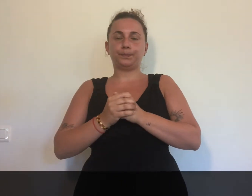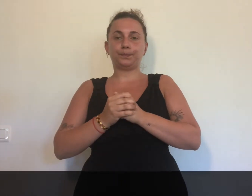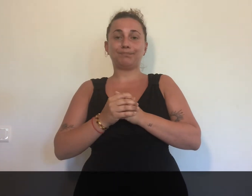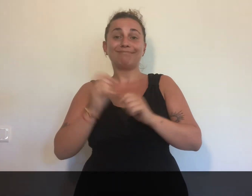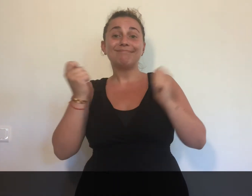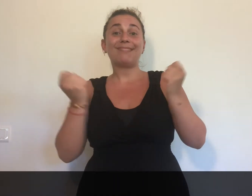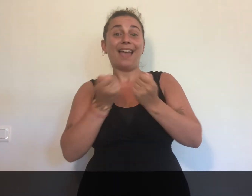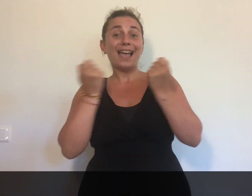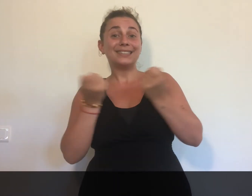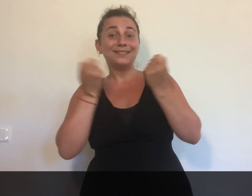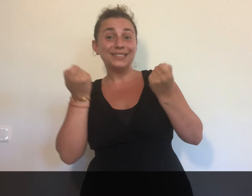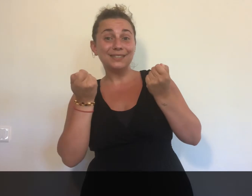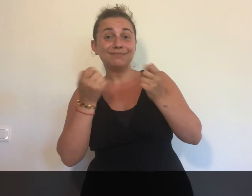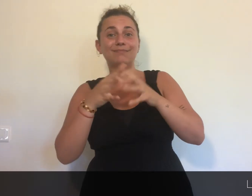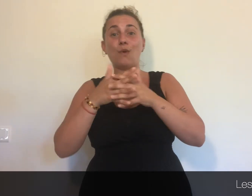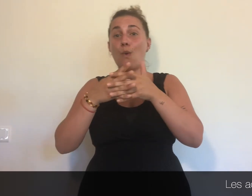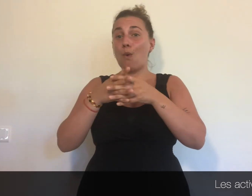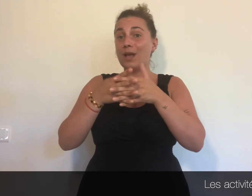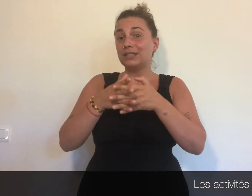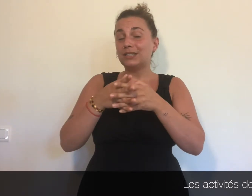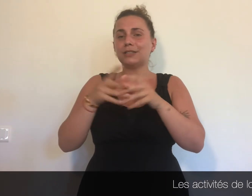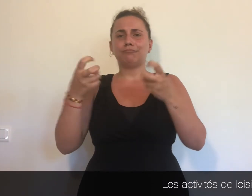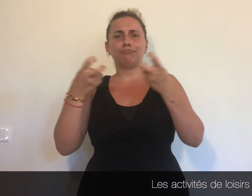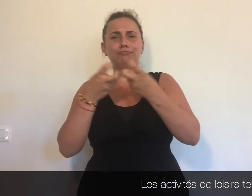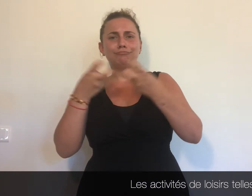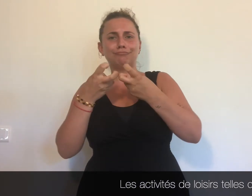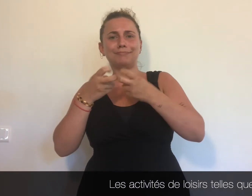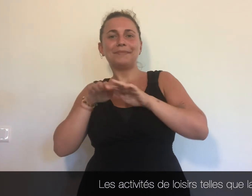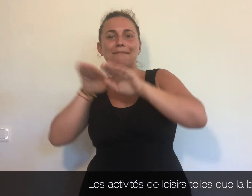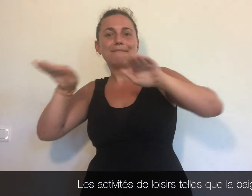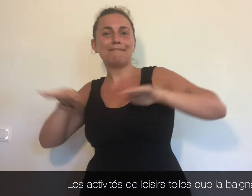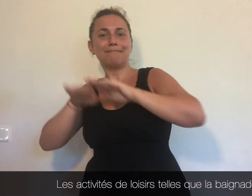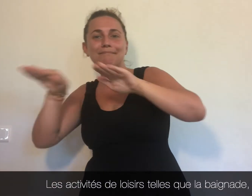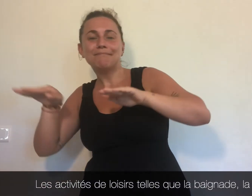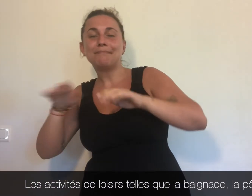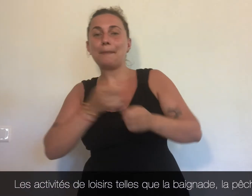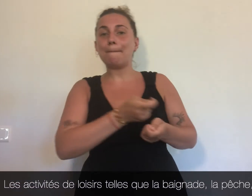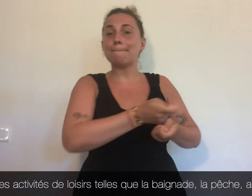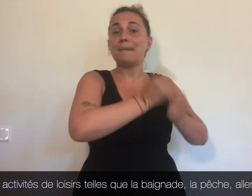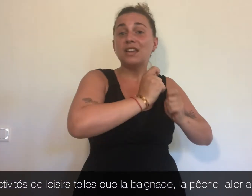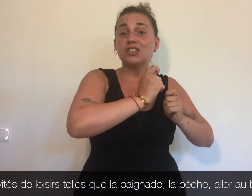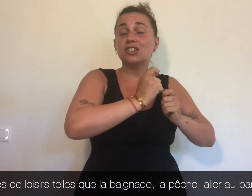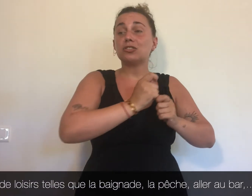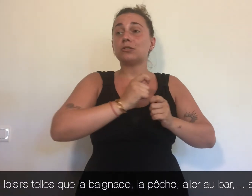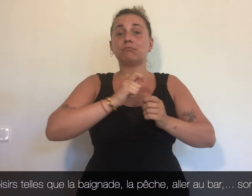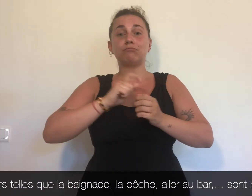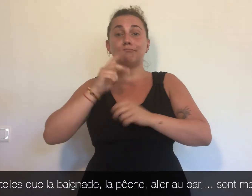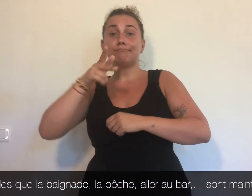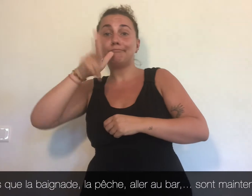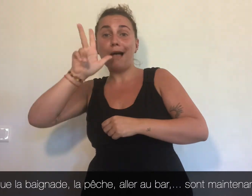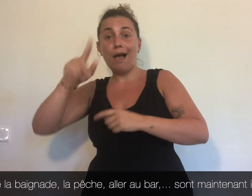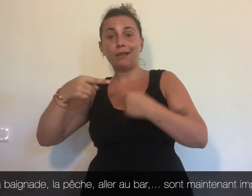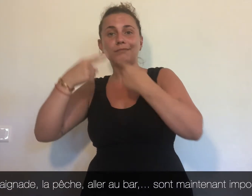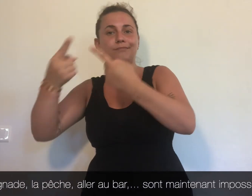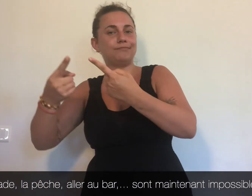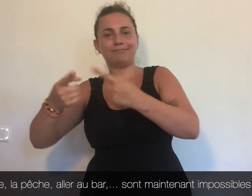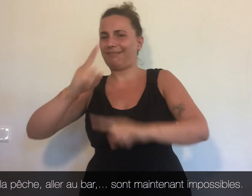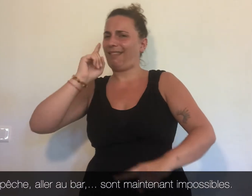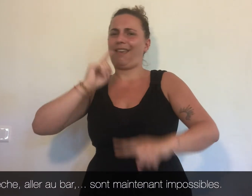Les activités de loisirs, telles que la baignade, la pêche, aller au bar, sont interdites